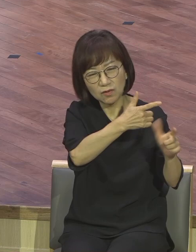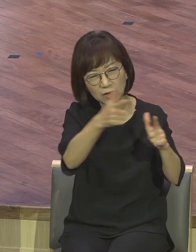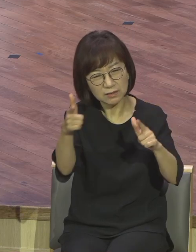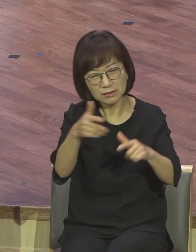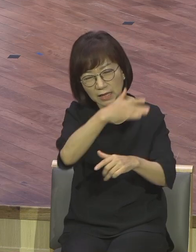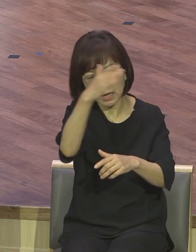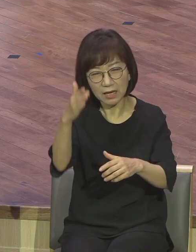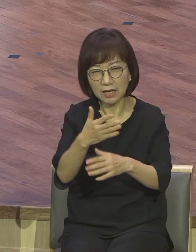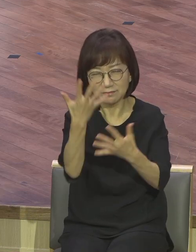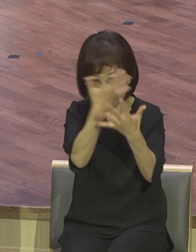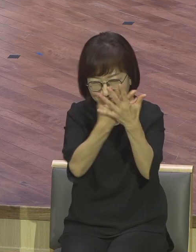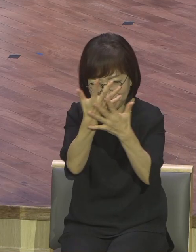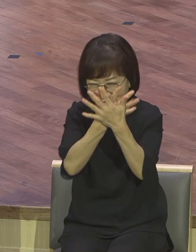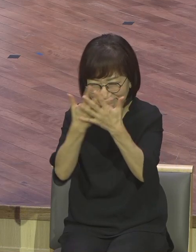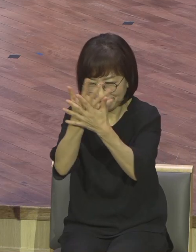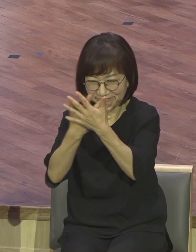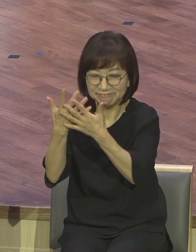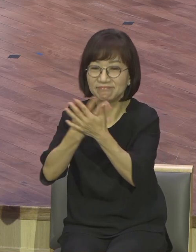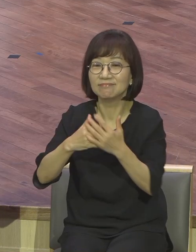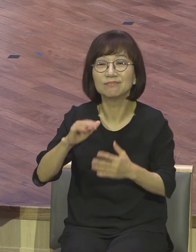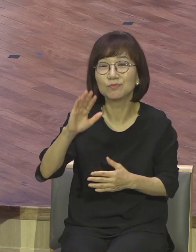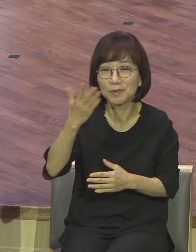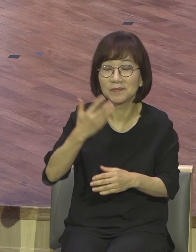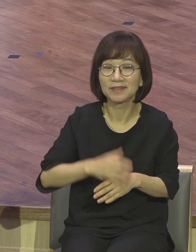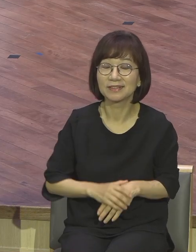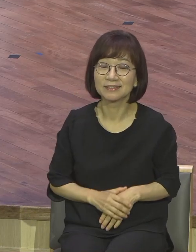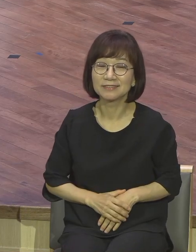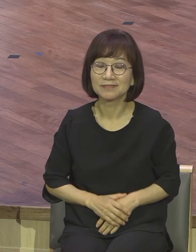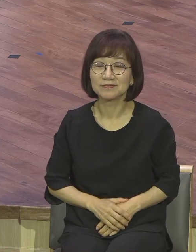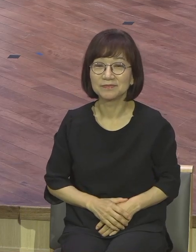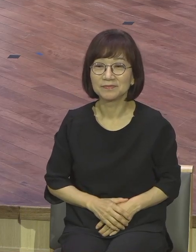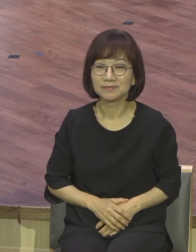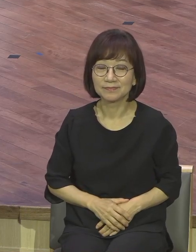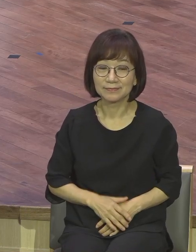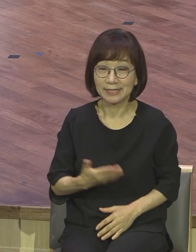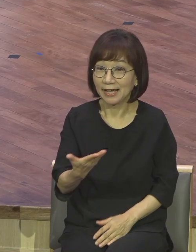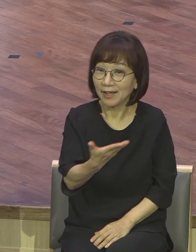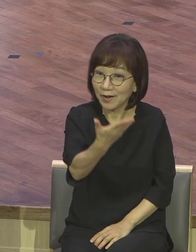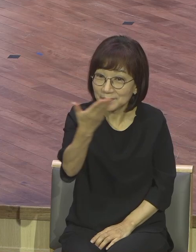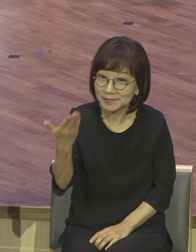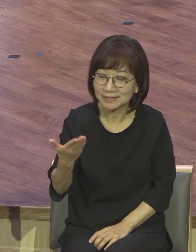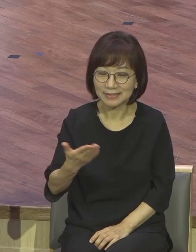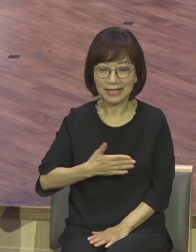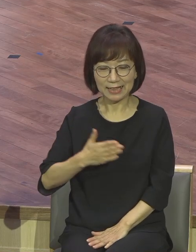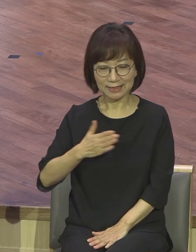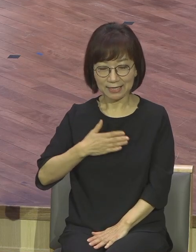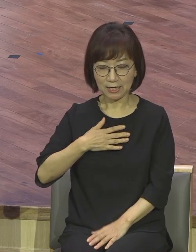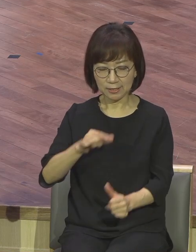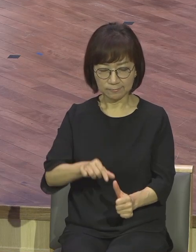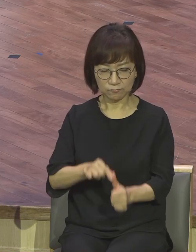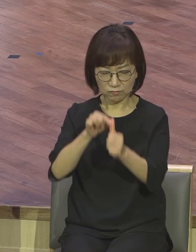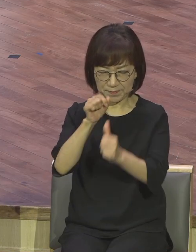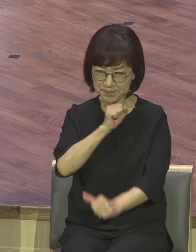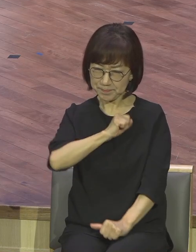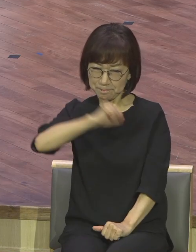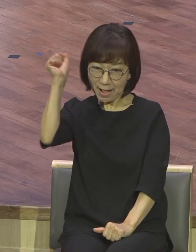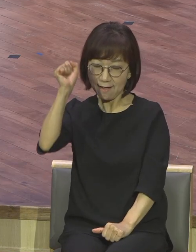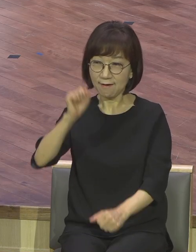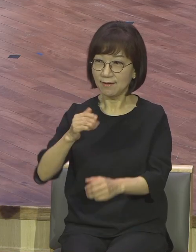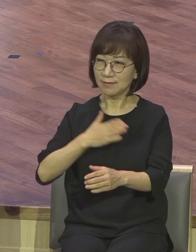구원의 확신 우리 영계 모든 성도들 나는 구원받았다. 하나님의 자녀로 나는